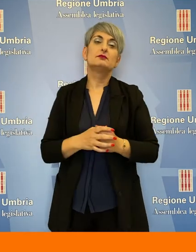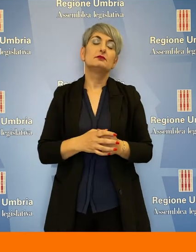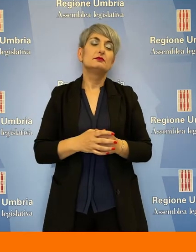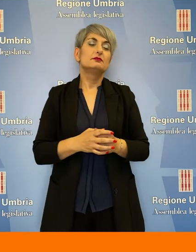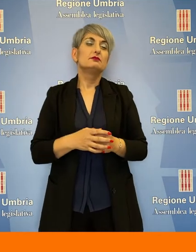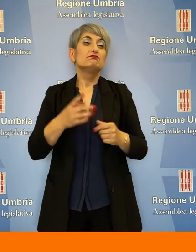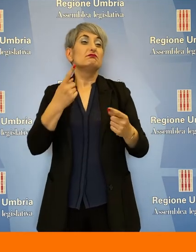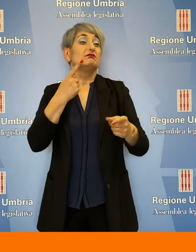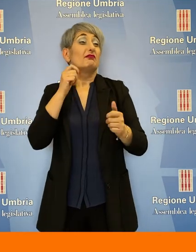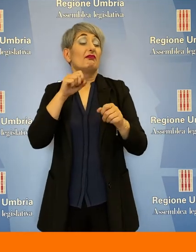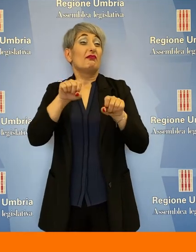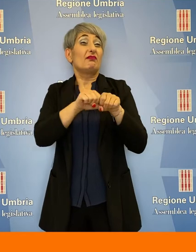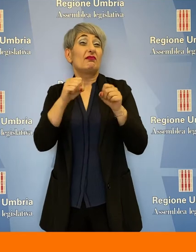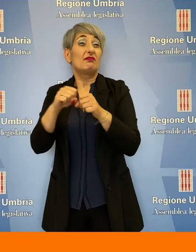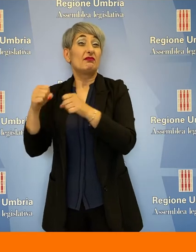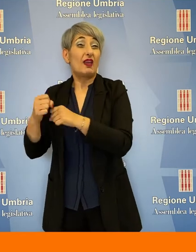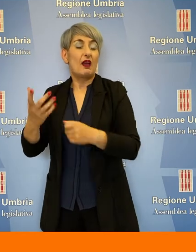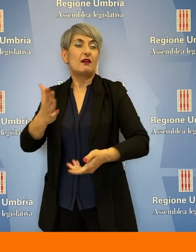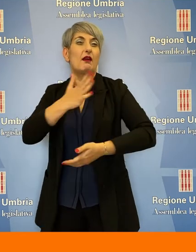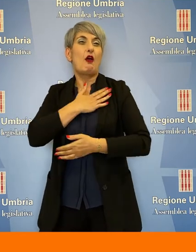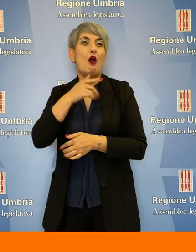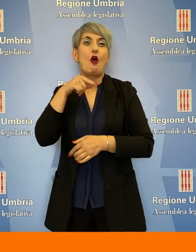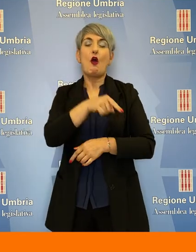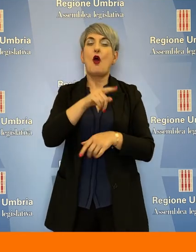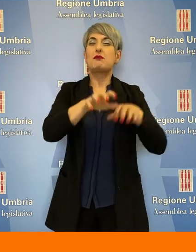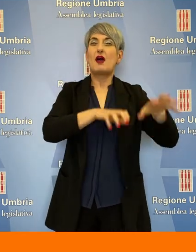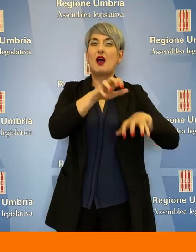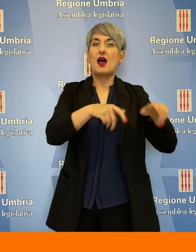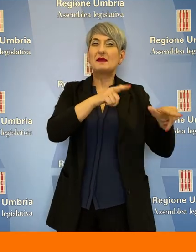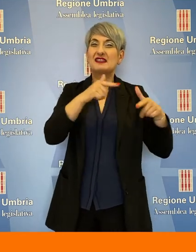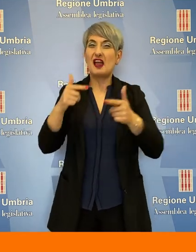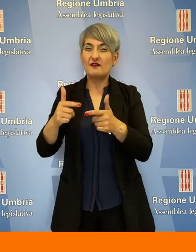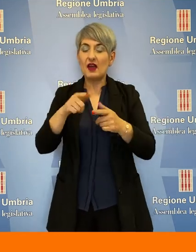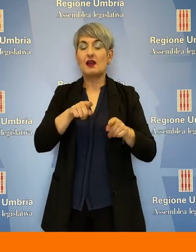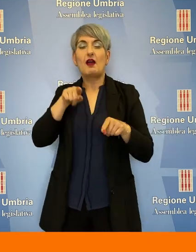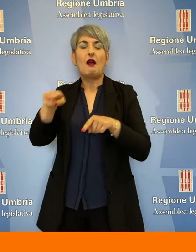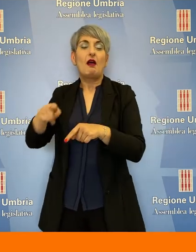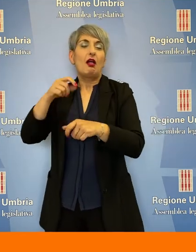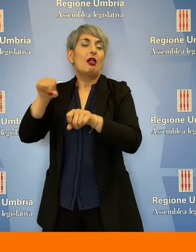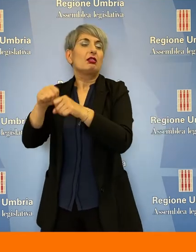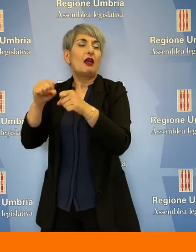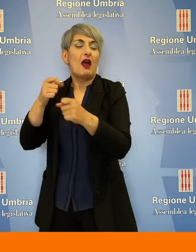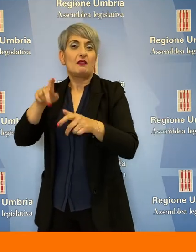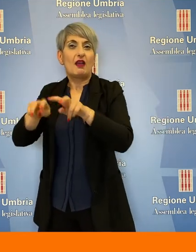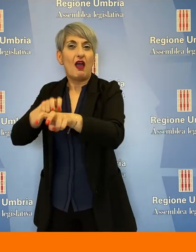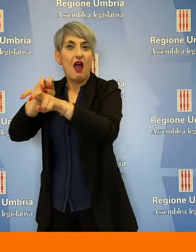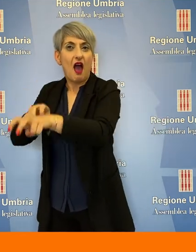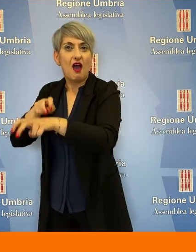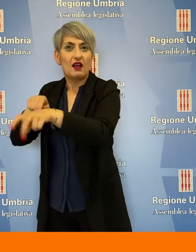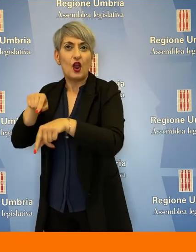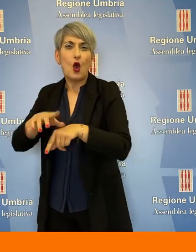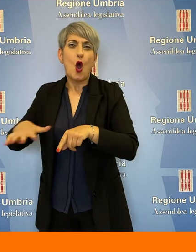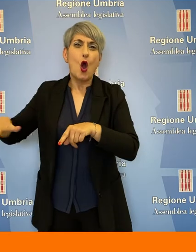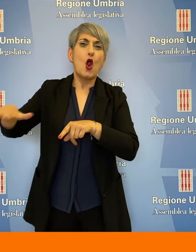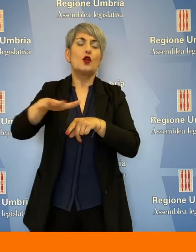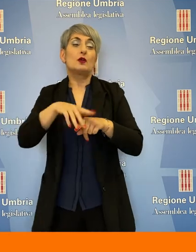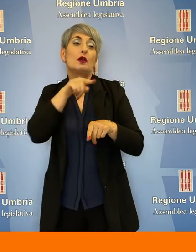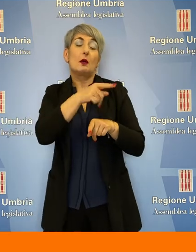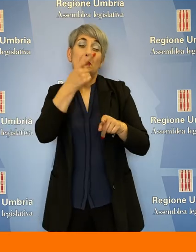Per rispondere concretamente ai danni provocati dalla fauna selvatica all'agricoltura, in particolar modo dalla specie cinghiale, è